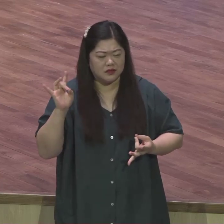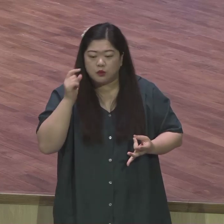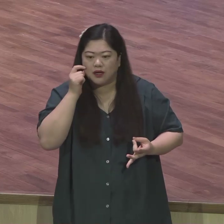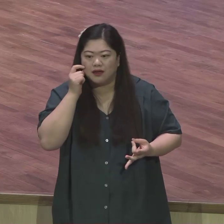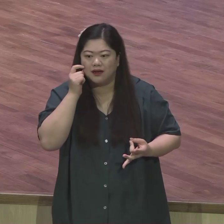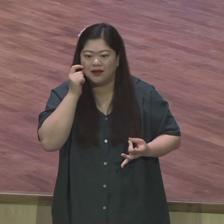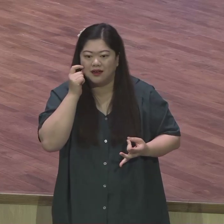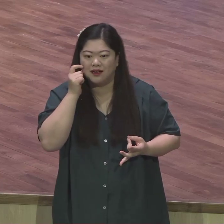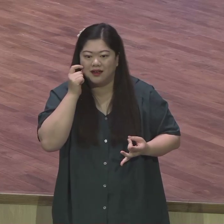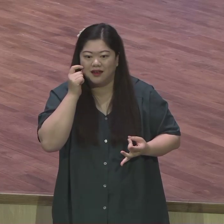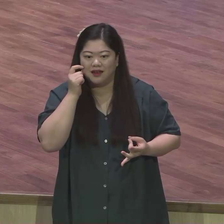혁명이에요